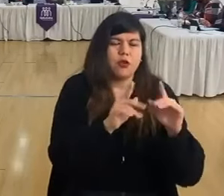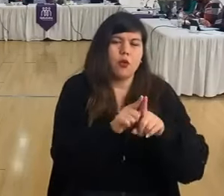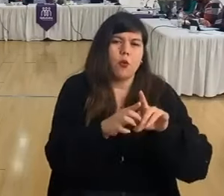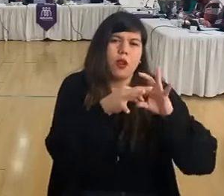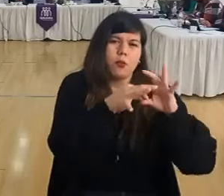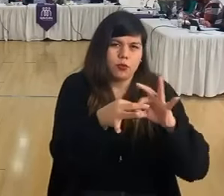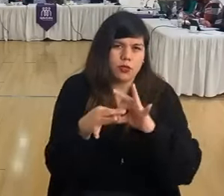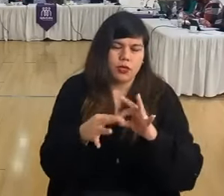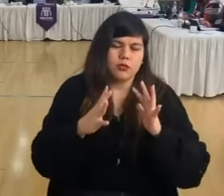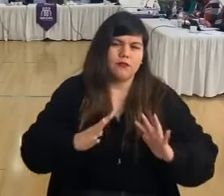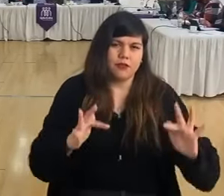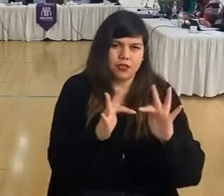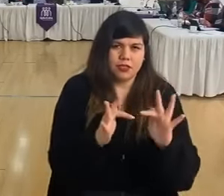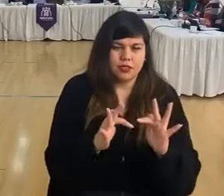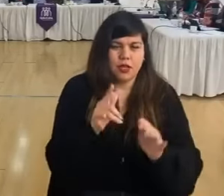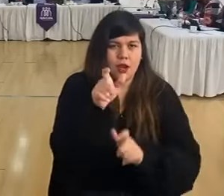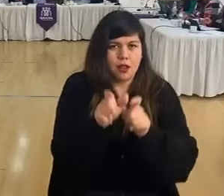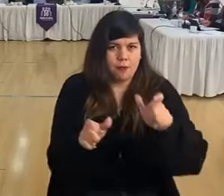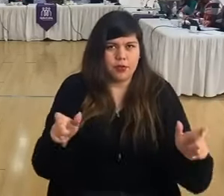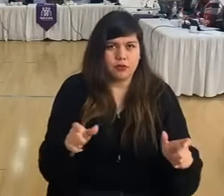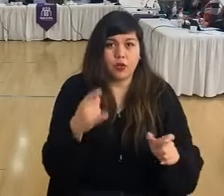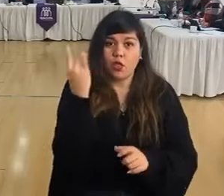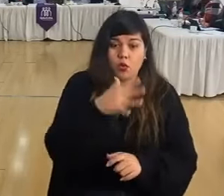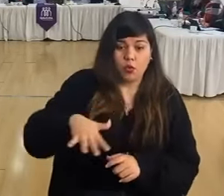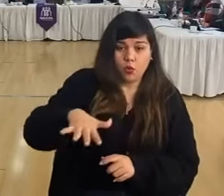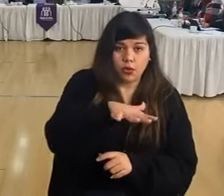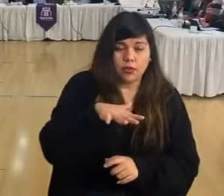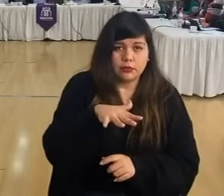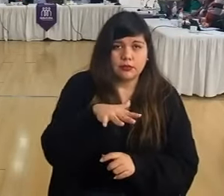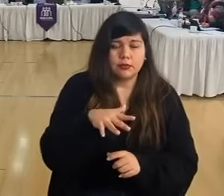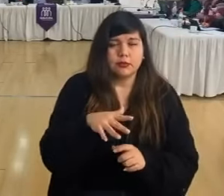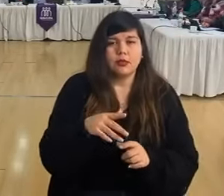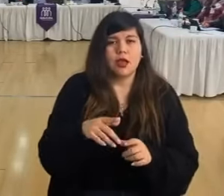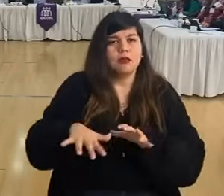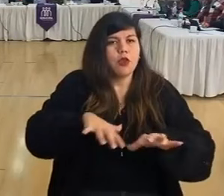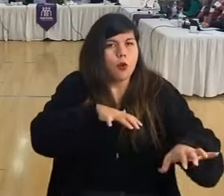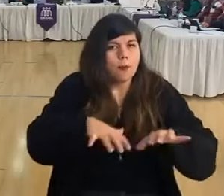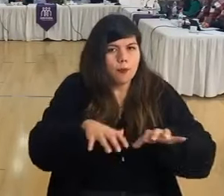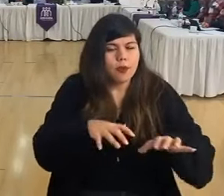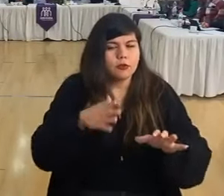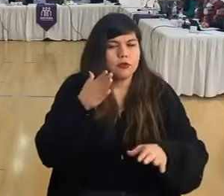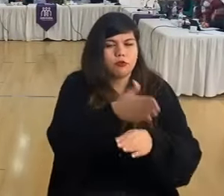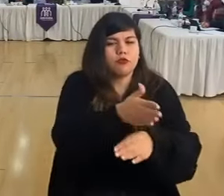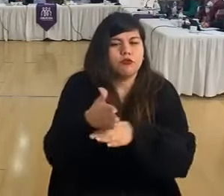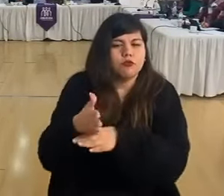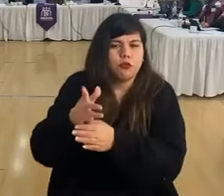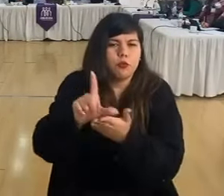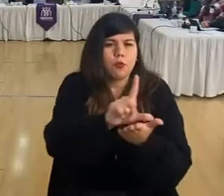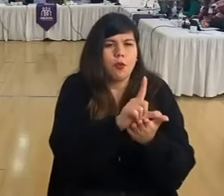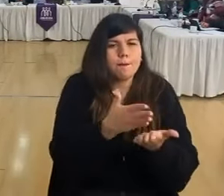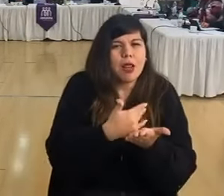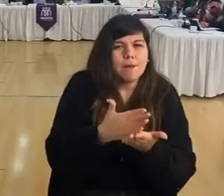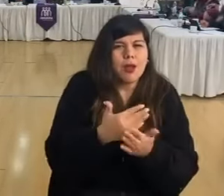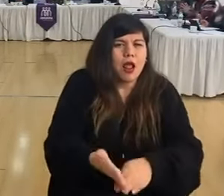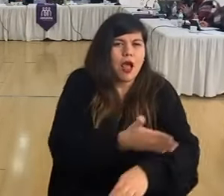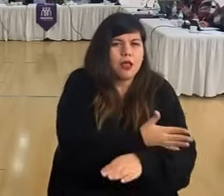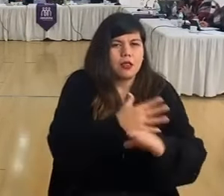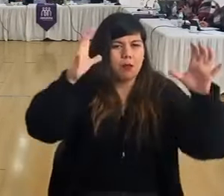y felicitarlos por eso también a la gente de emergencias que estuvo, de operaciones que estuvo en terreno preparándose para esta lluvia.